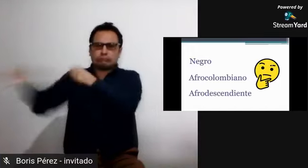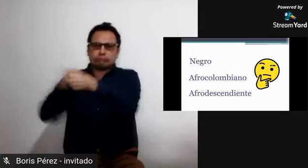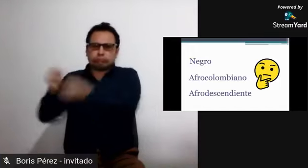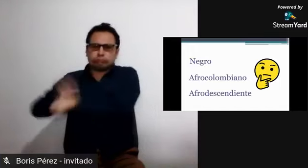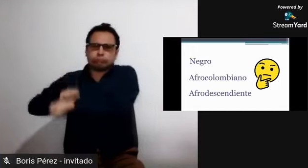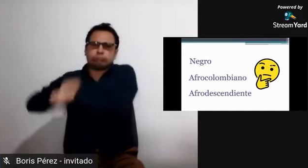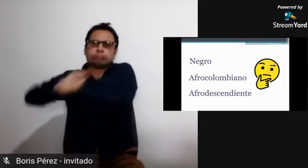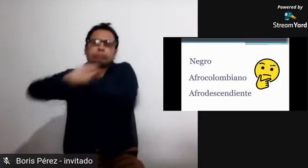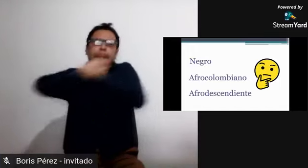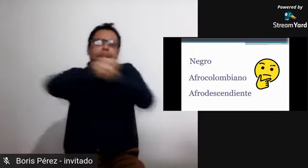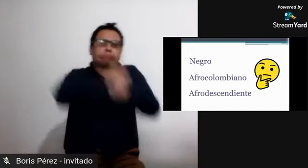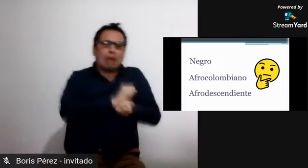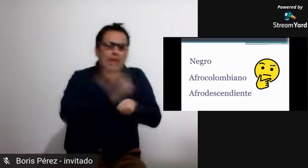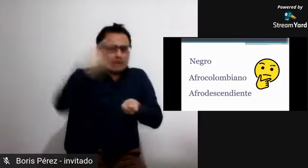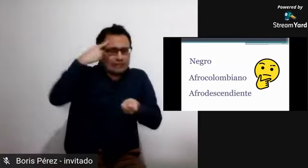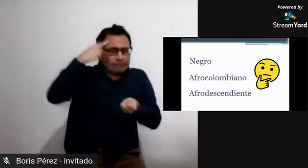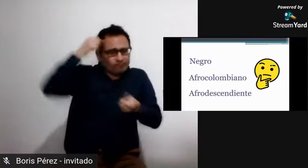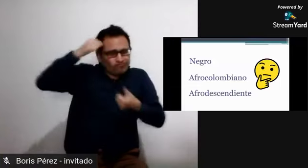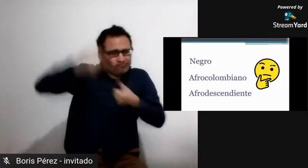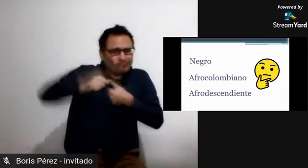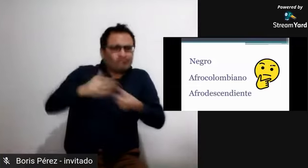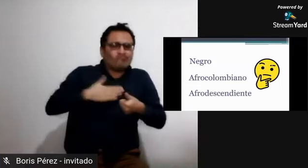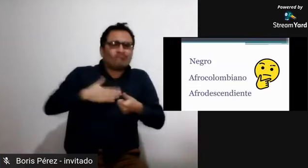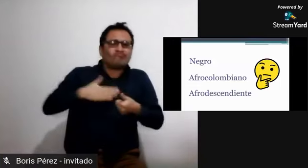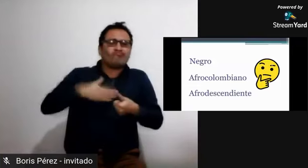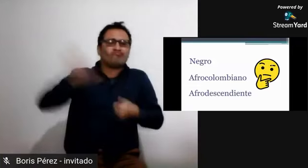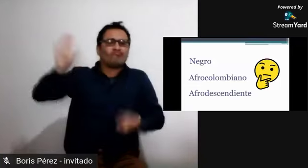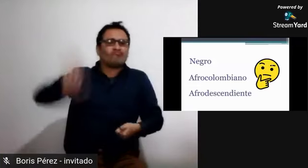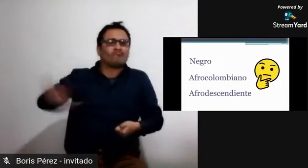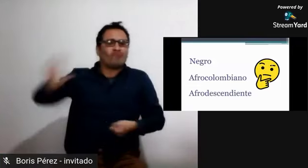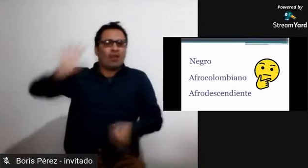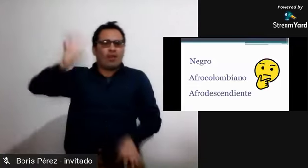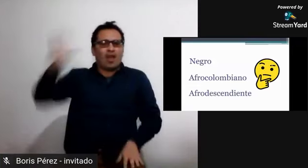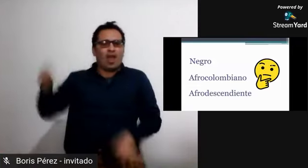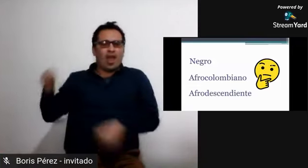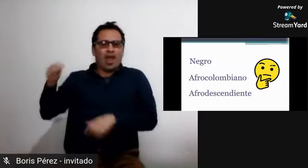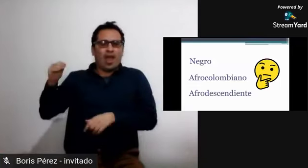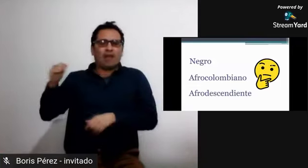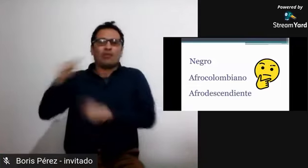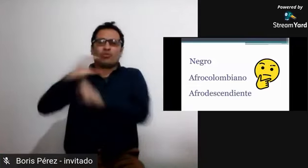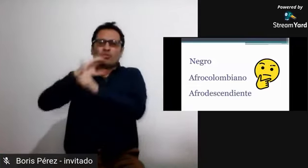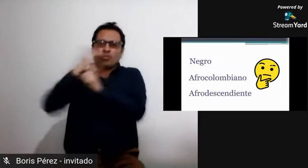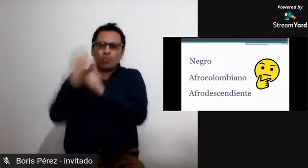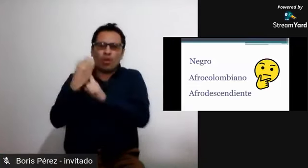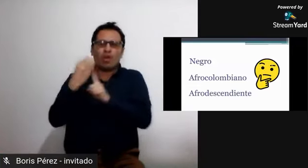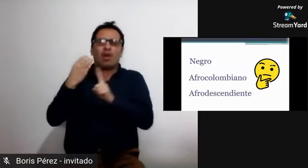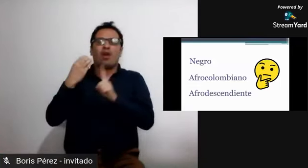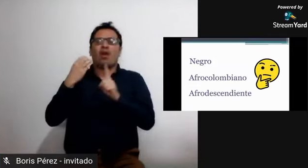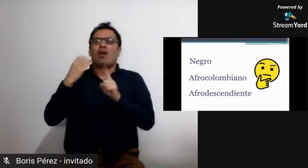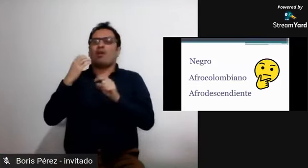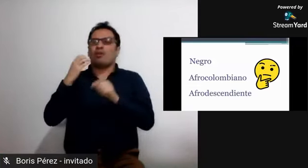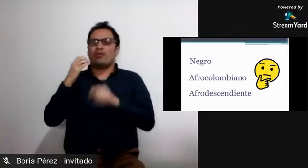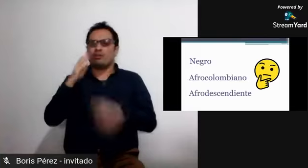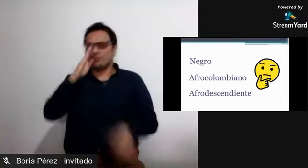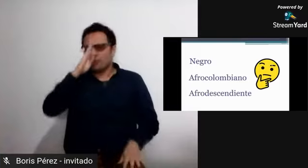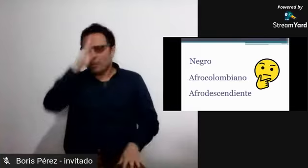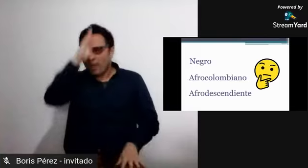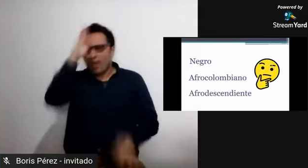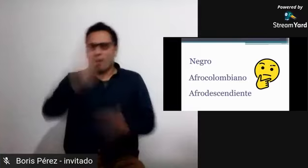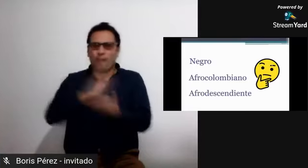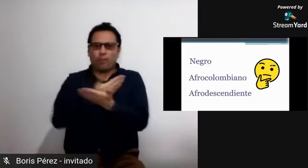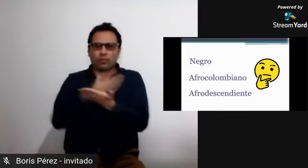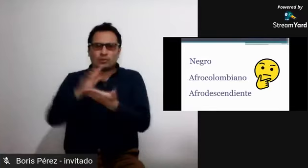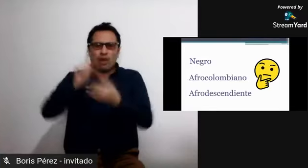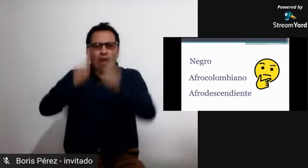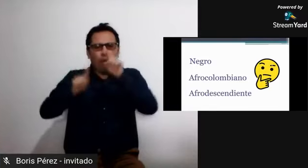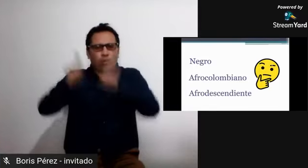del continente africano en su mayoría quienes fueron tomadas de manera obligada